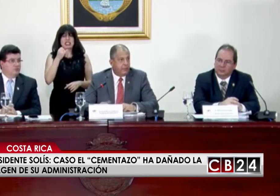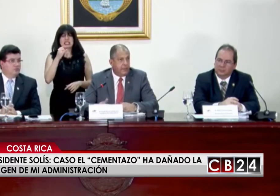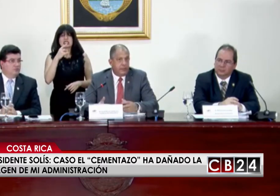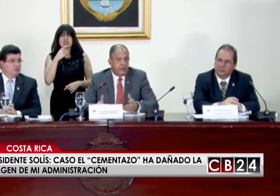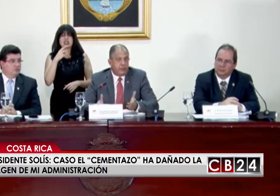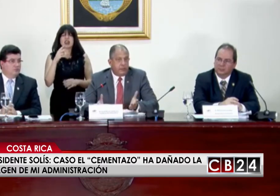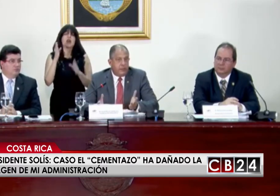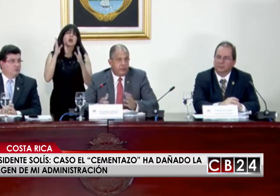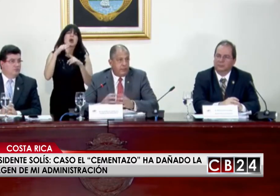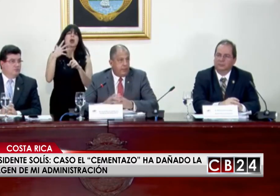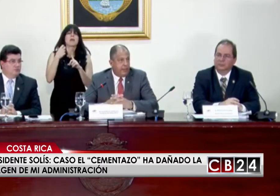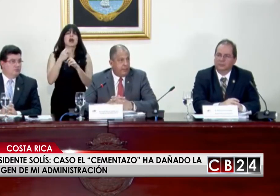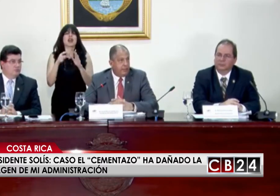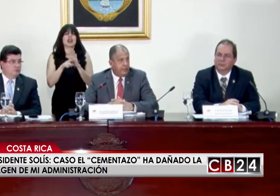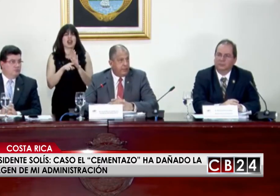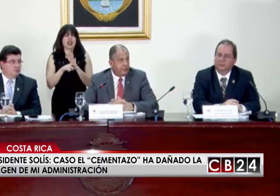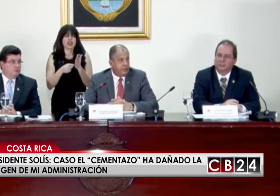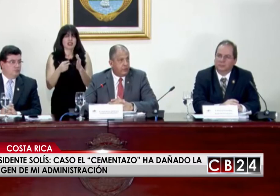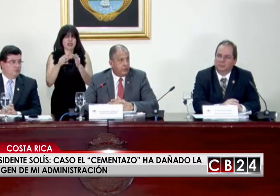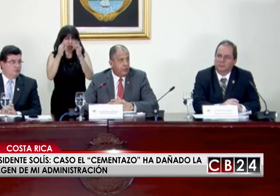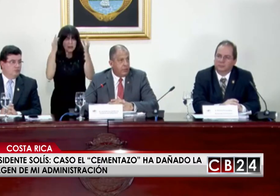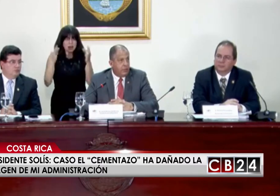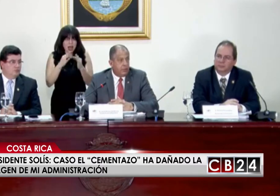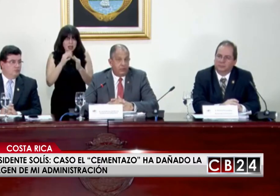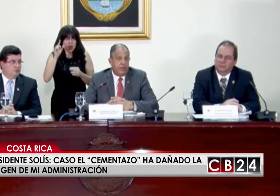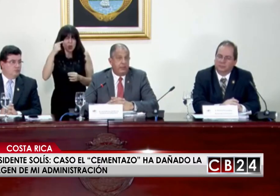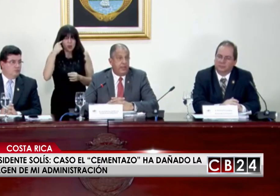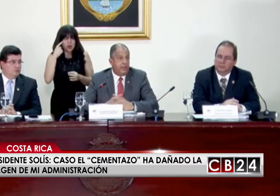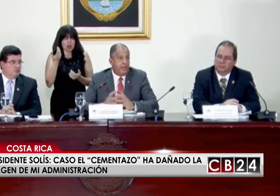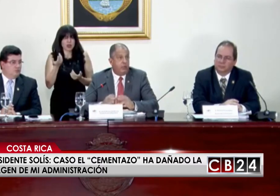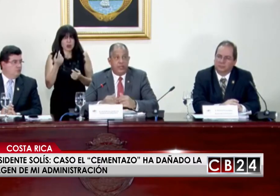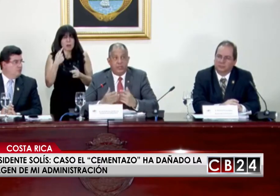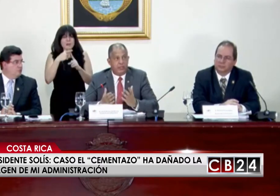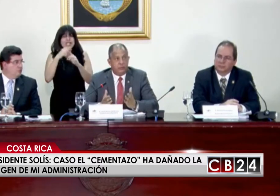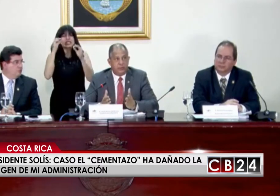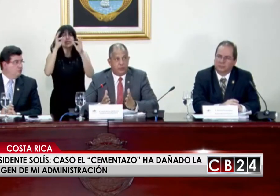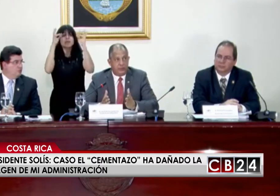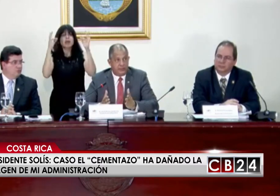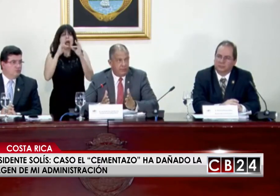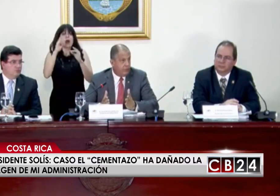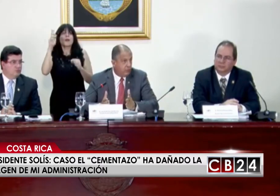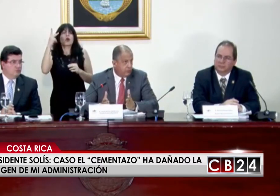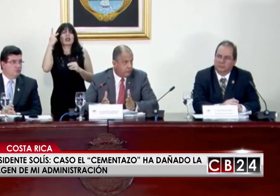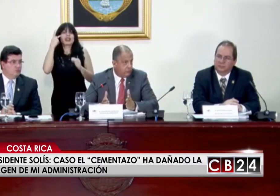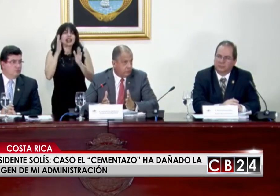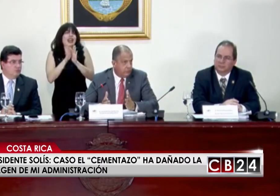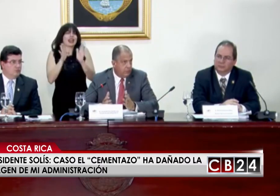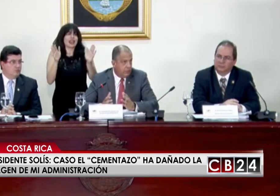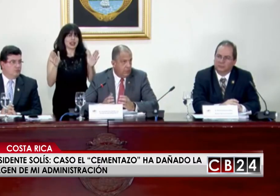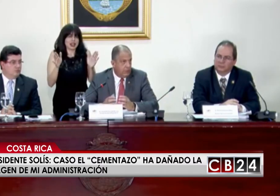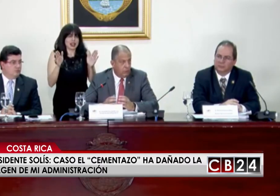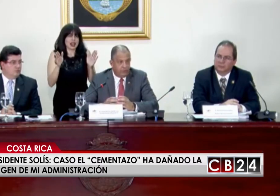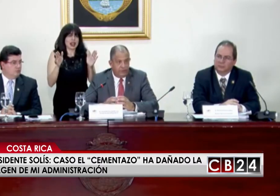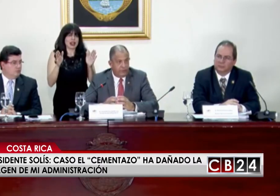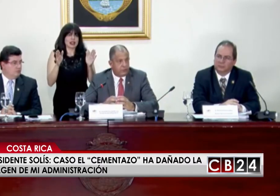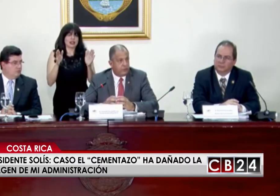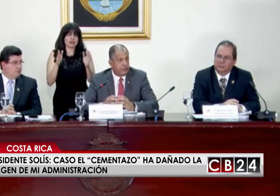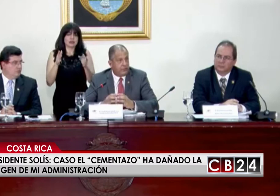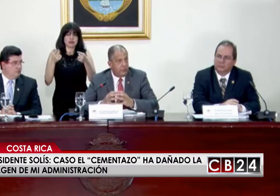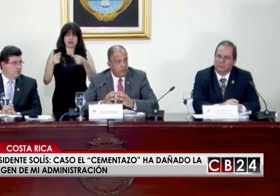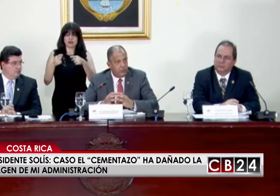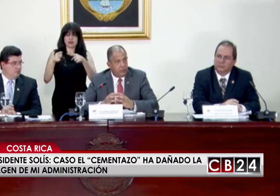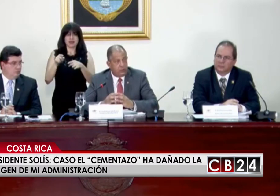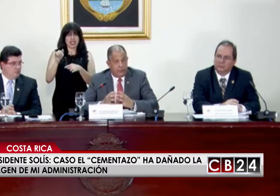impacto negativo que esto tiene sobre la imagen de la administración y sobre la imagen de la política en un sentido más amplio incluso. El mandatario costarricense hizo esta